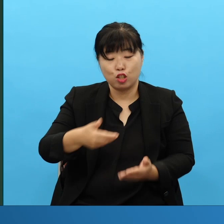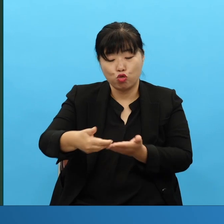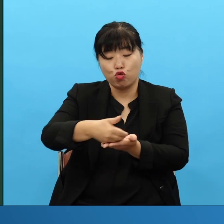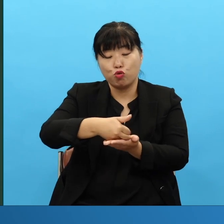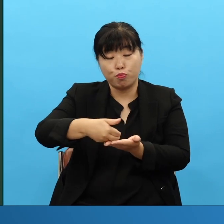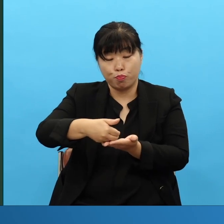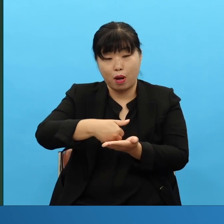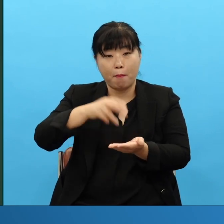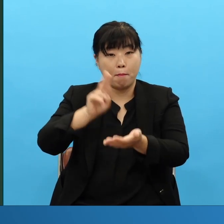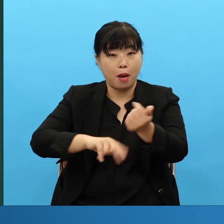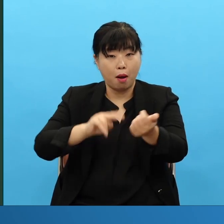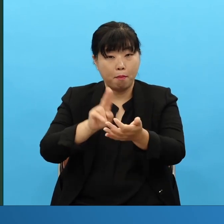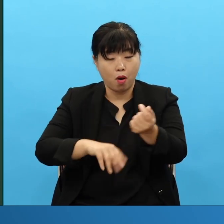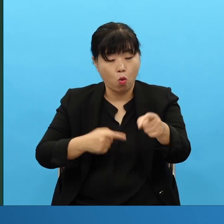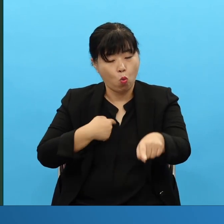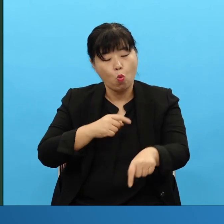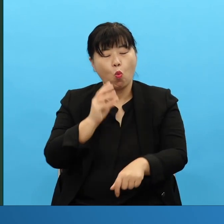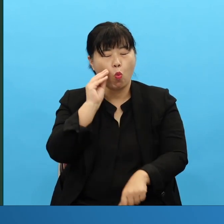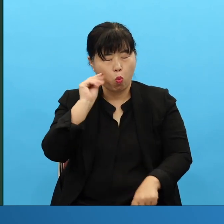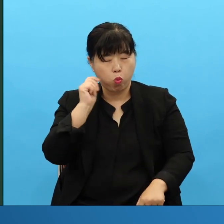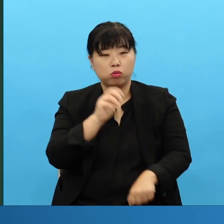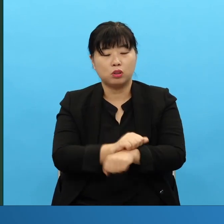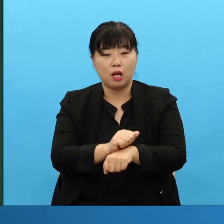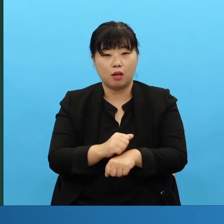저도 몇 번 갔다네요 가다가 사세를 하고 우리 밥 빨리 가고 이렇게